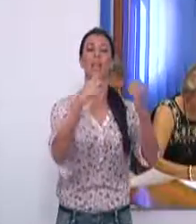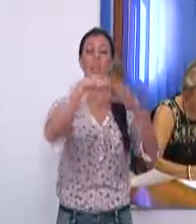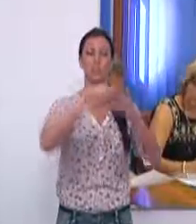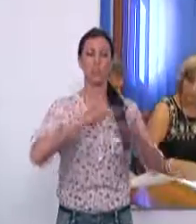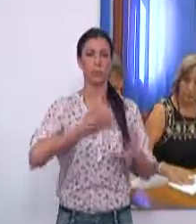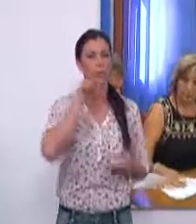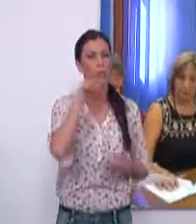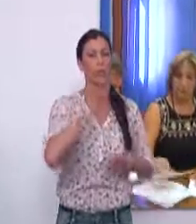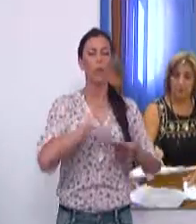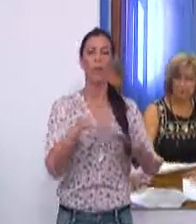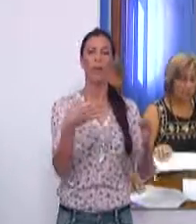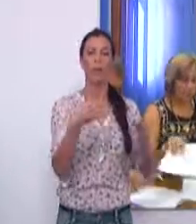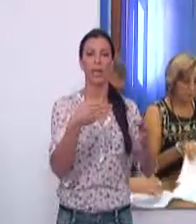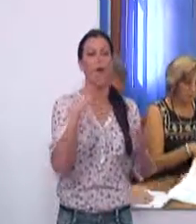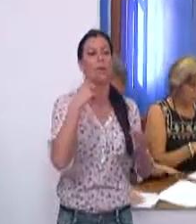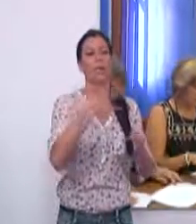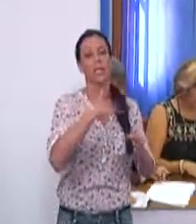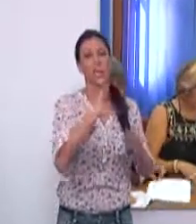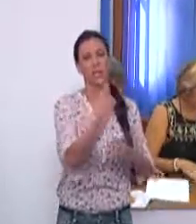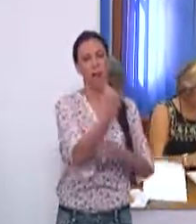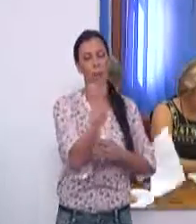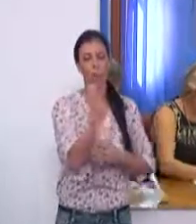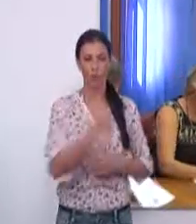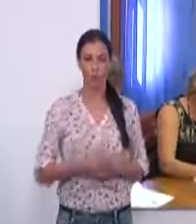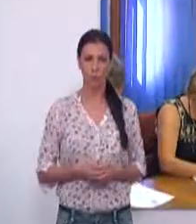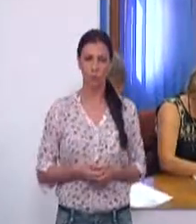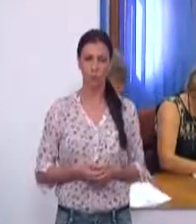del Ayuntamiento de Motril para recibir su apoyo.